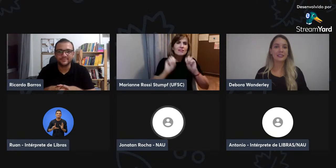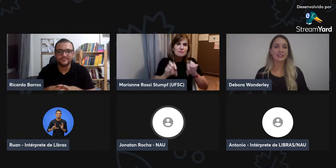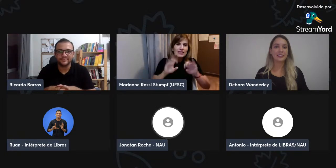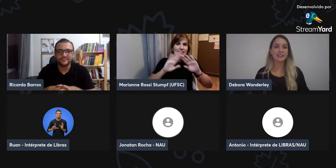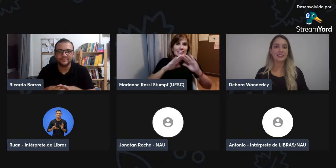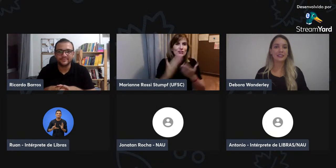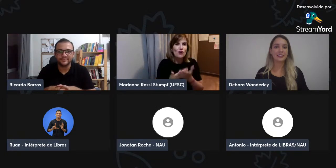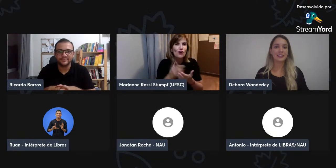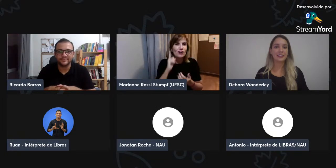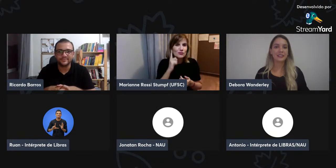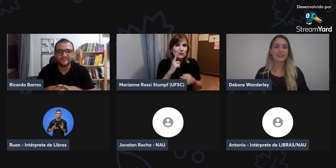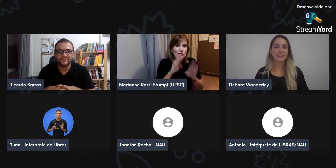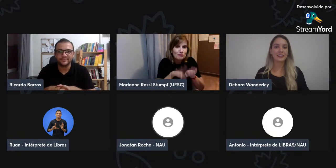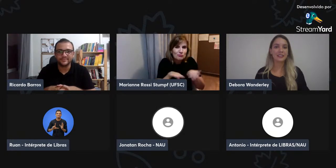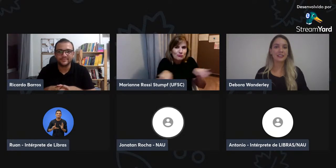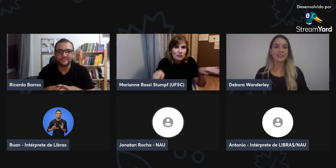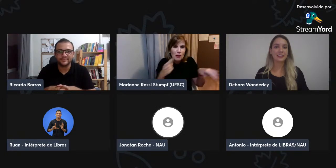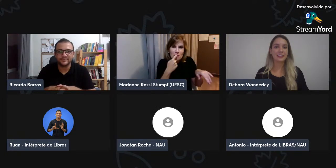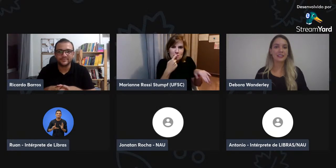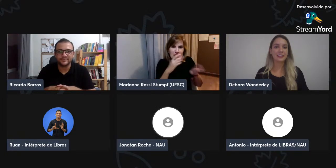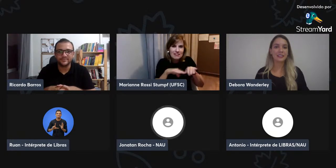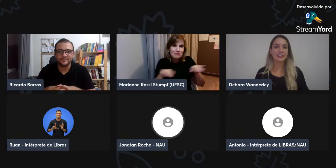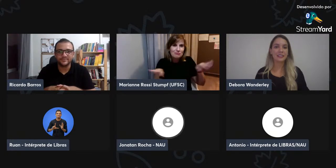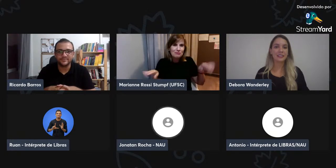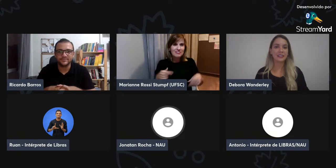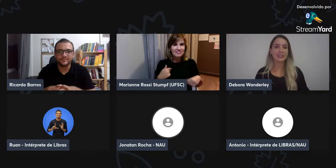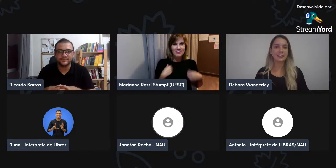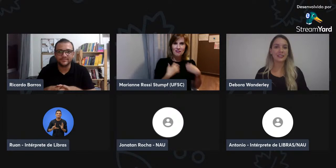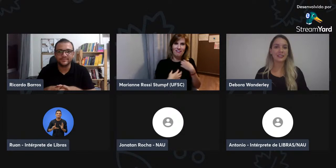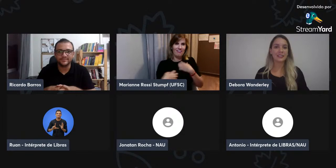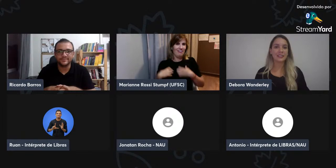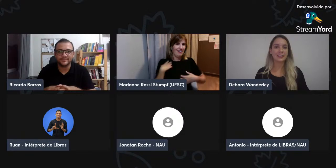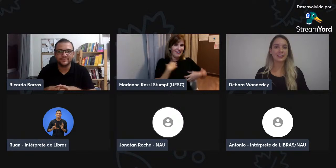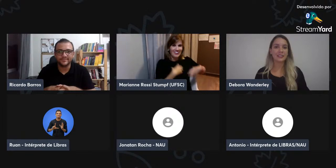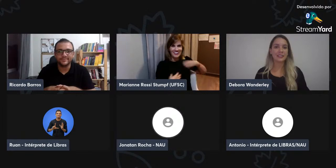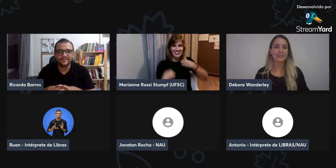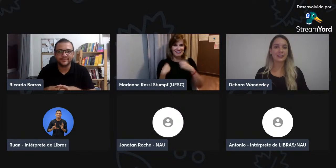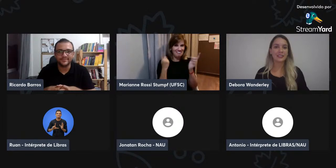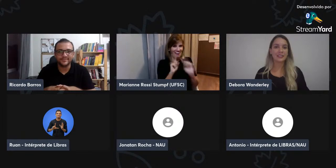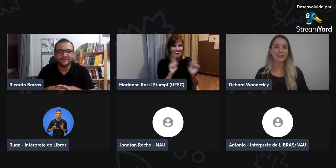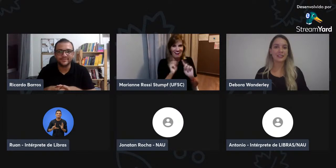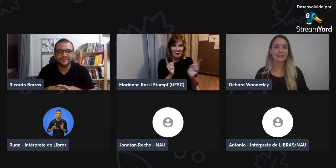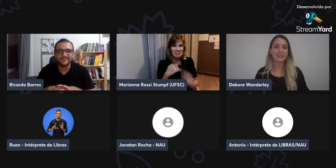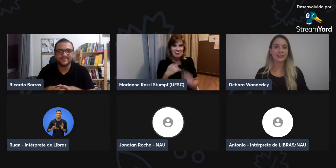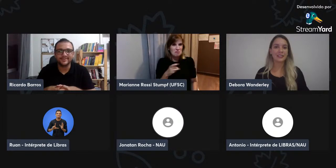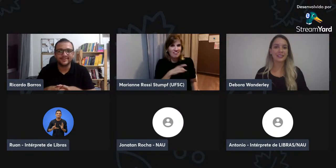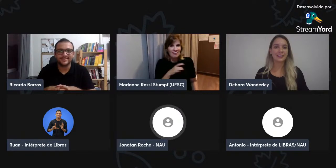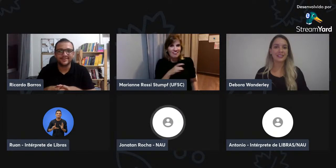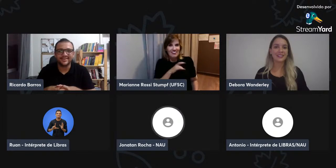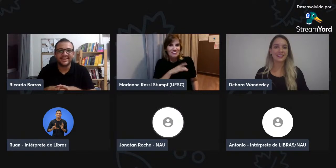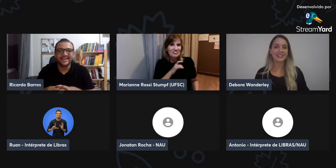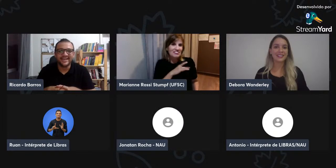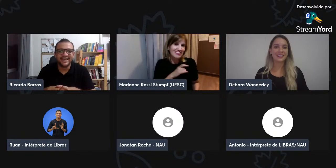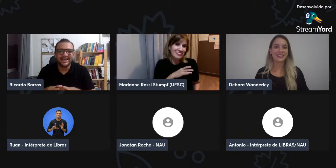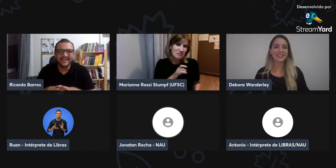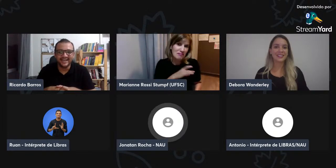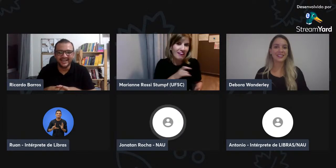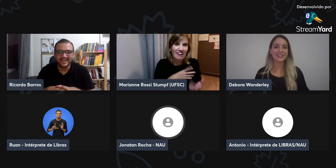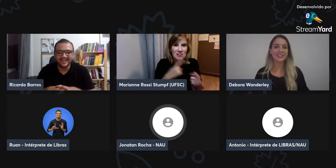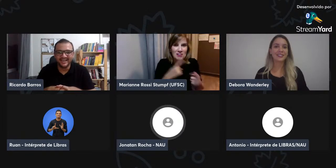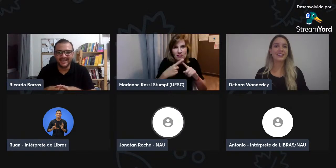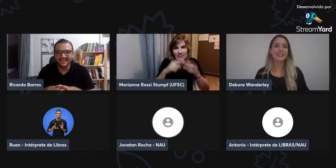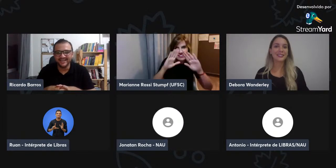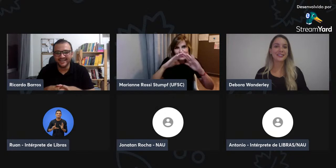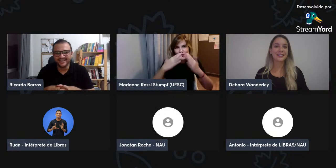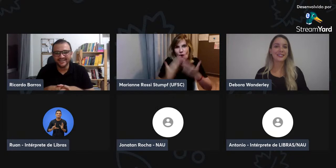de um ano, comecei na escola de surdos, né? Educação infantil. Foi... Foi...